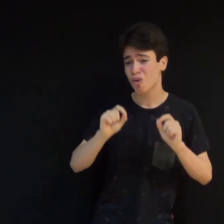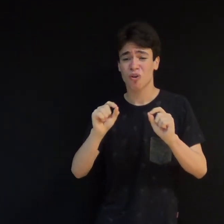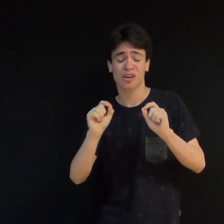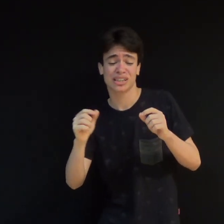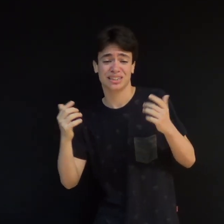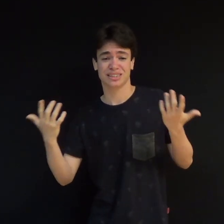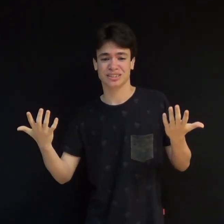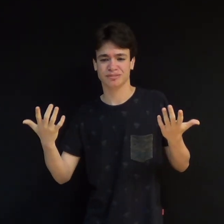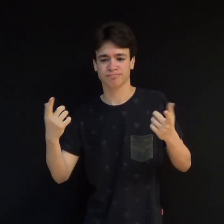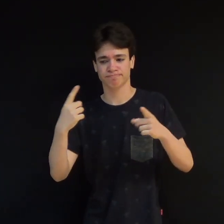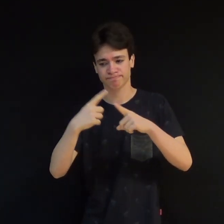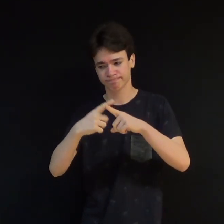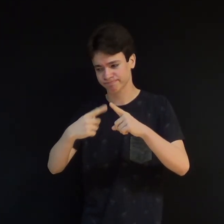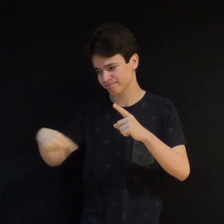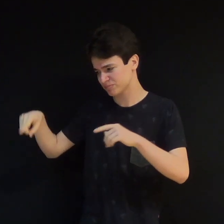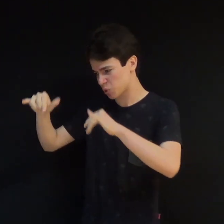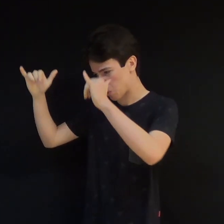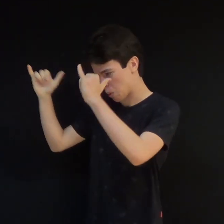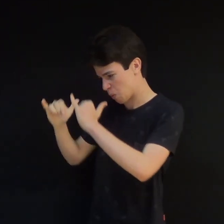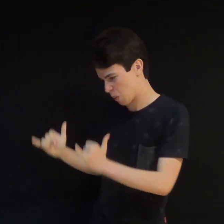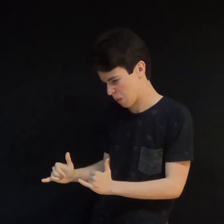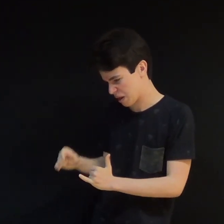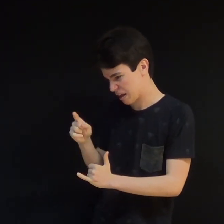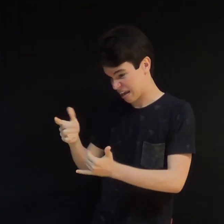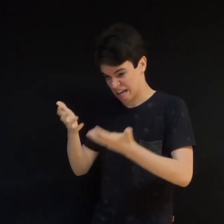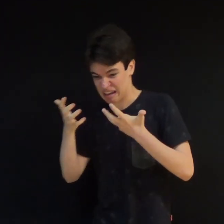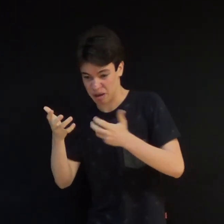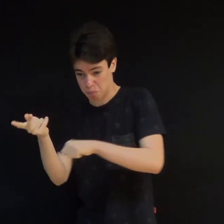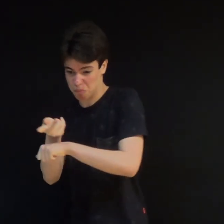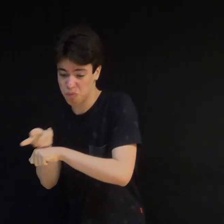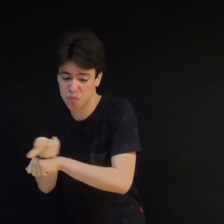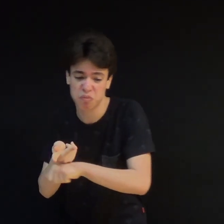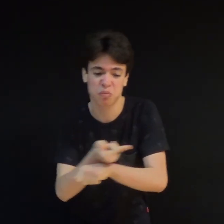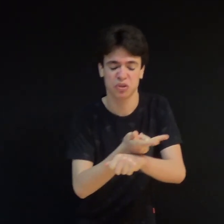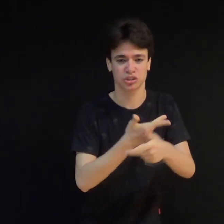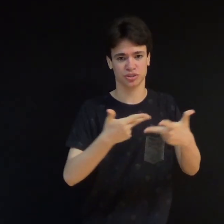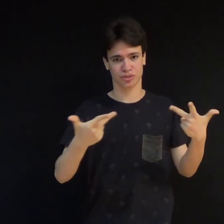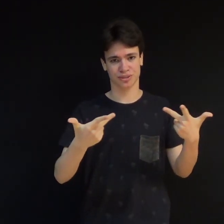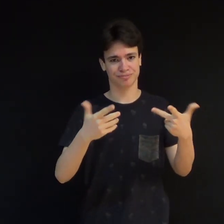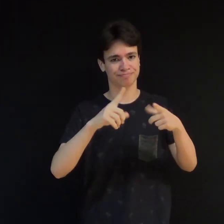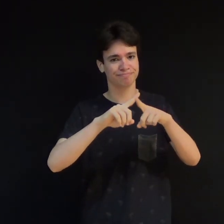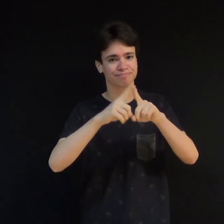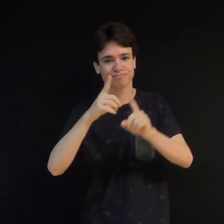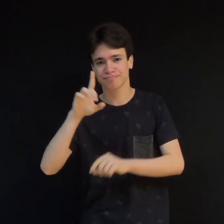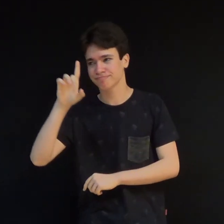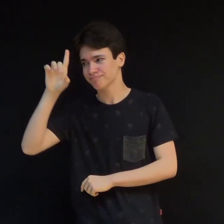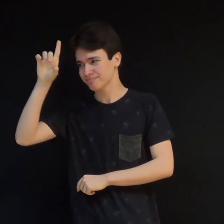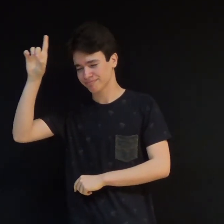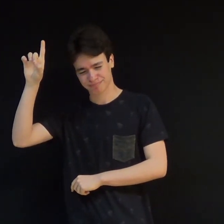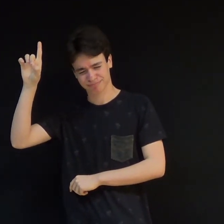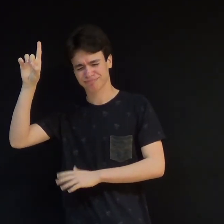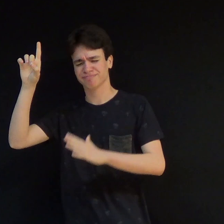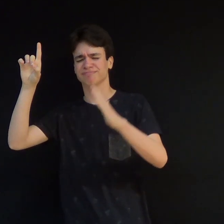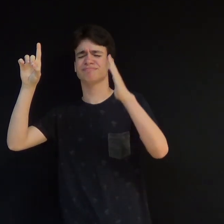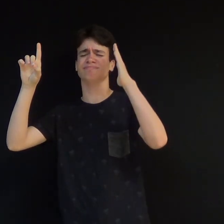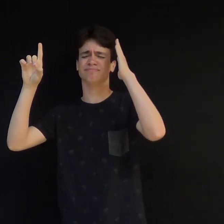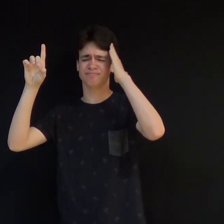pois os pagãos é que correm atrás dessas coisas. Mas o Pai Celestial sabe que vocês precisam delas.